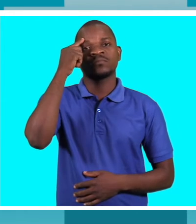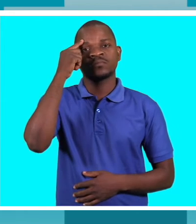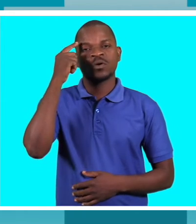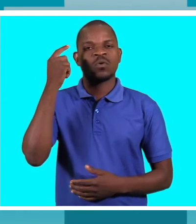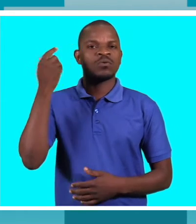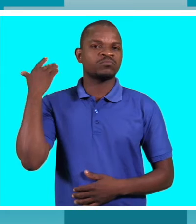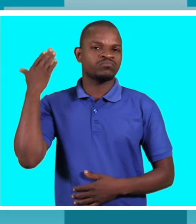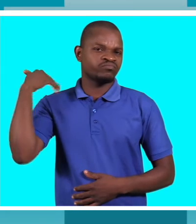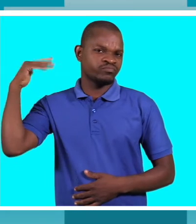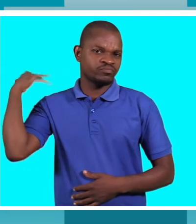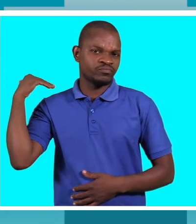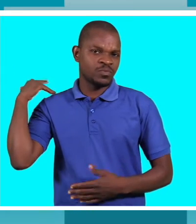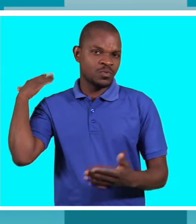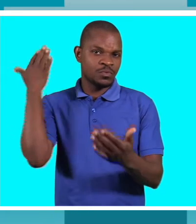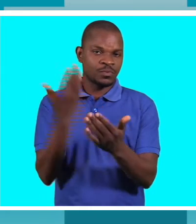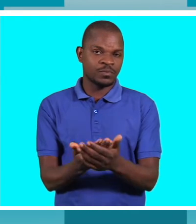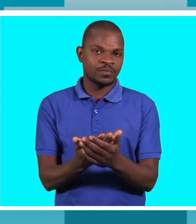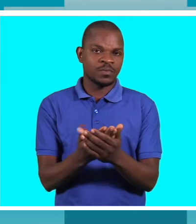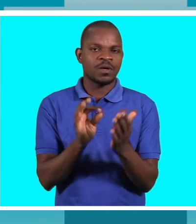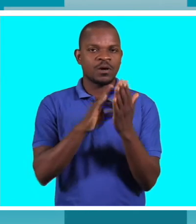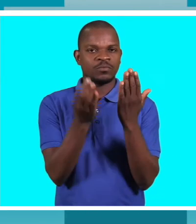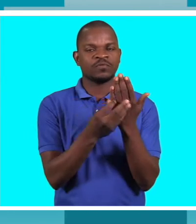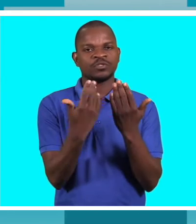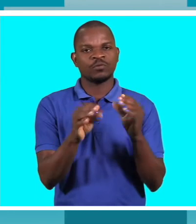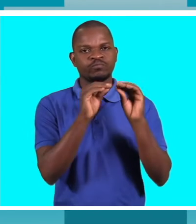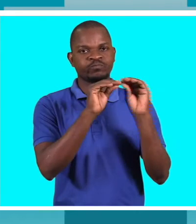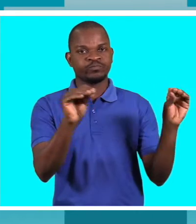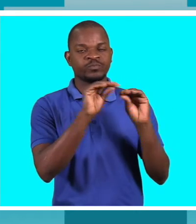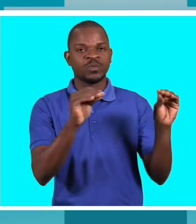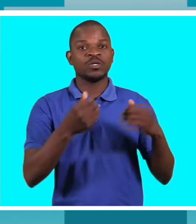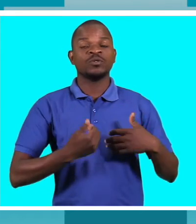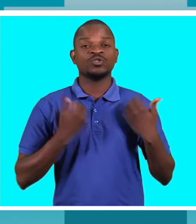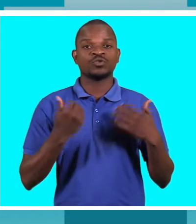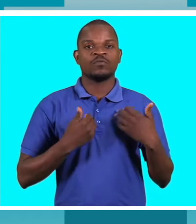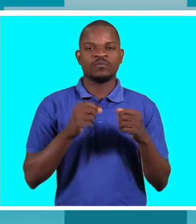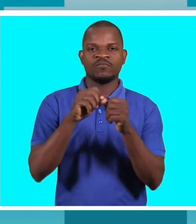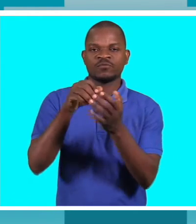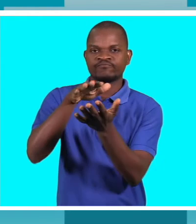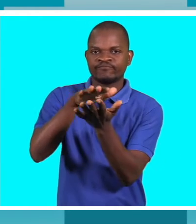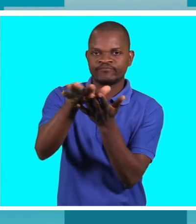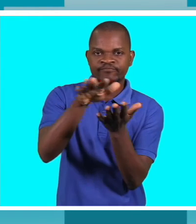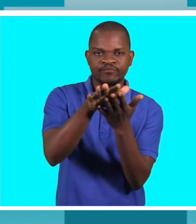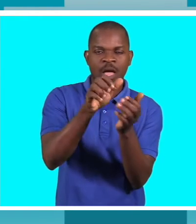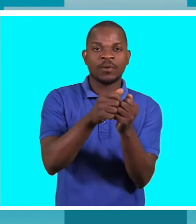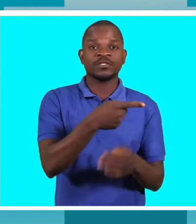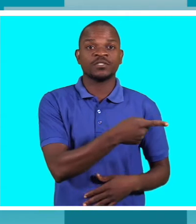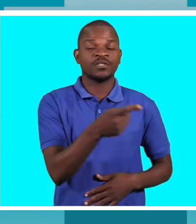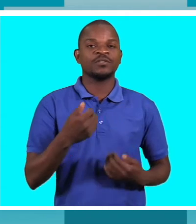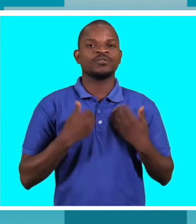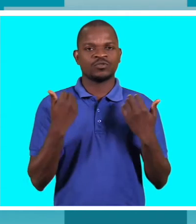anos, a MoDefa formou jovens conselheiros com deficiência para fazerem a